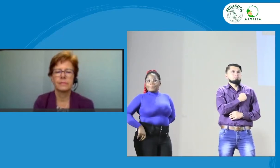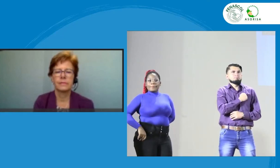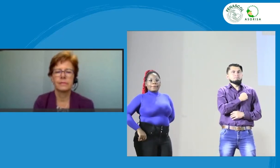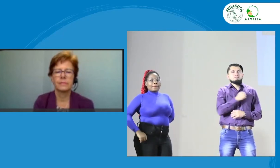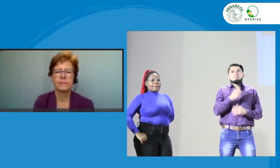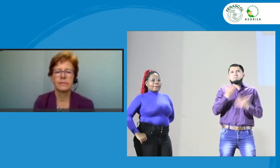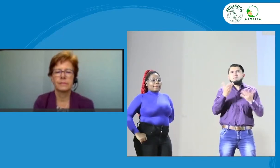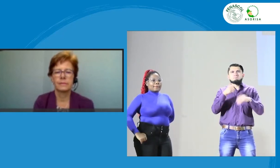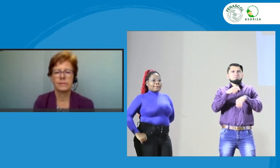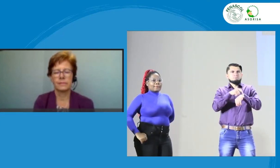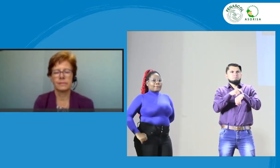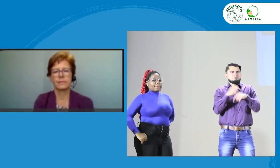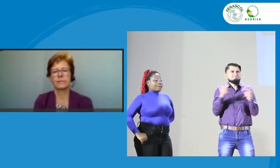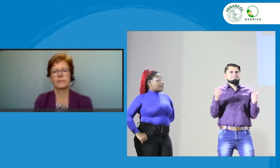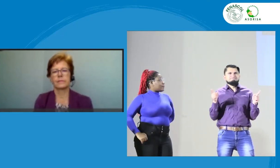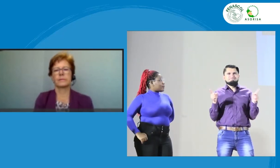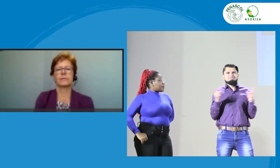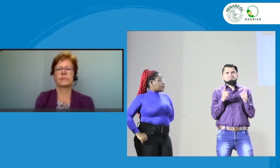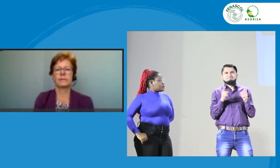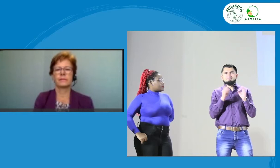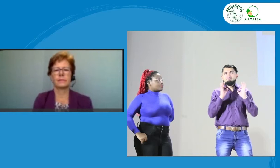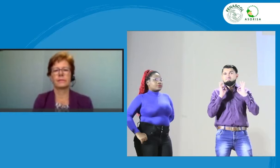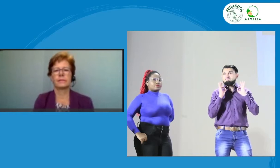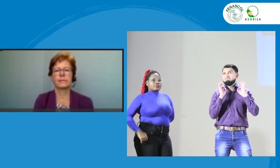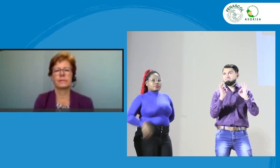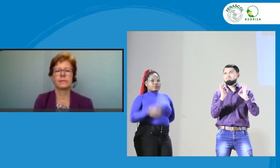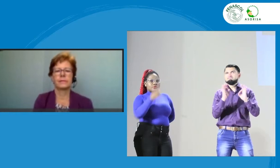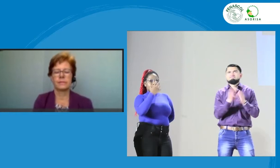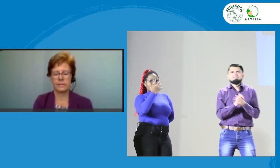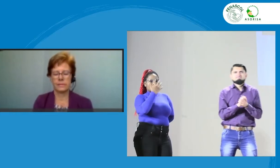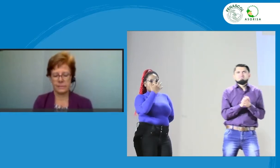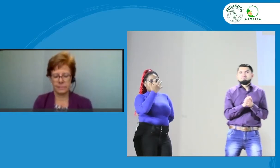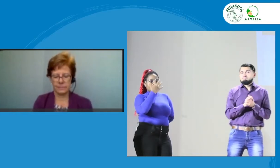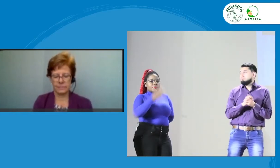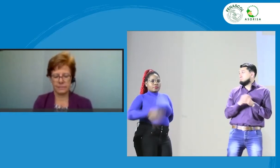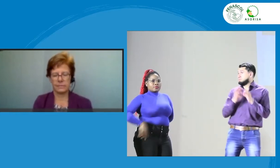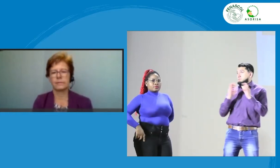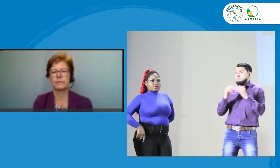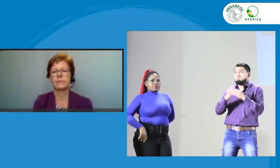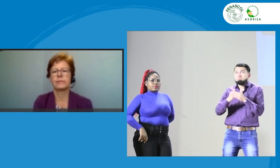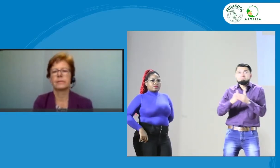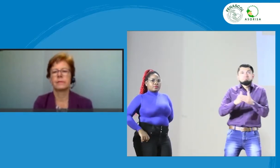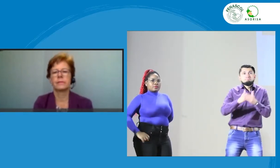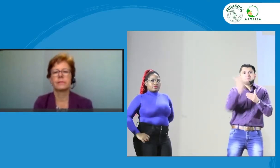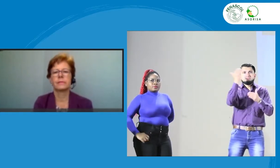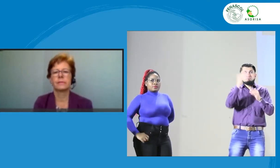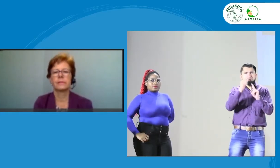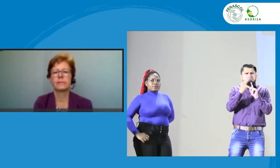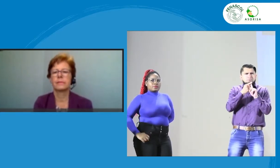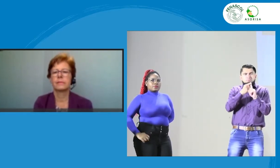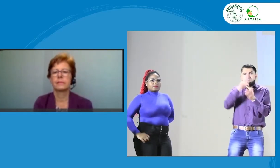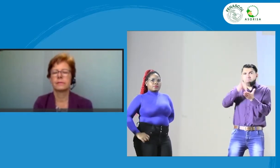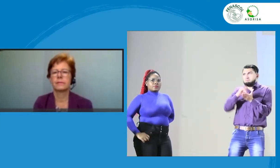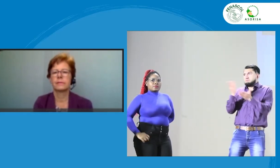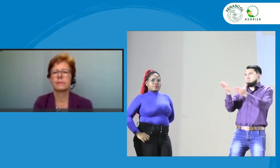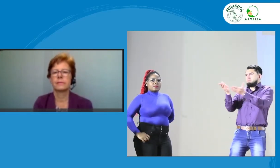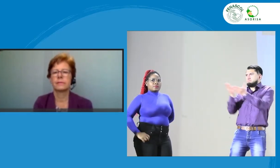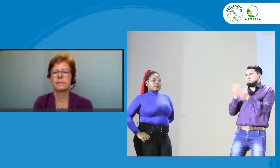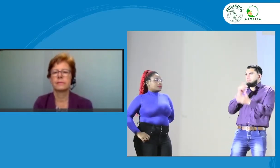have all it. Please, please you a lot of them since That we can now that